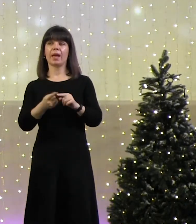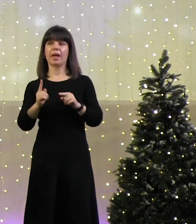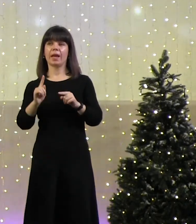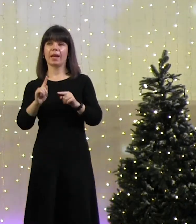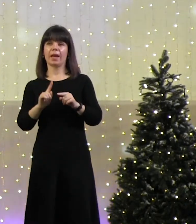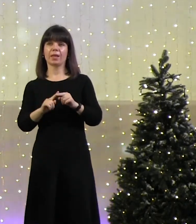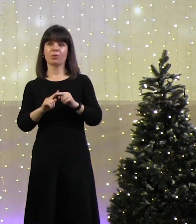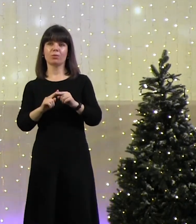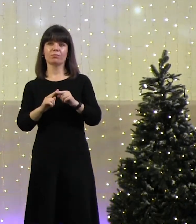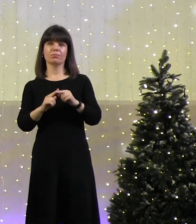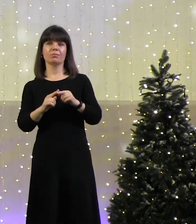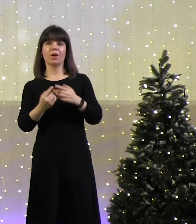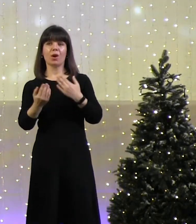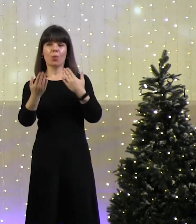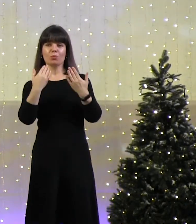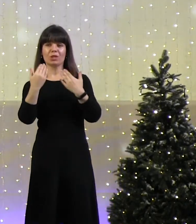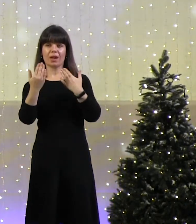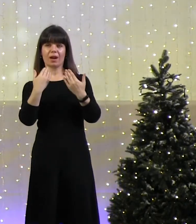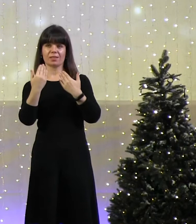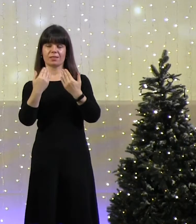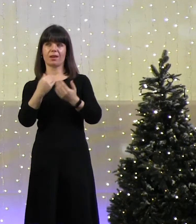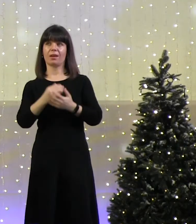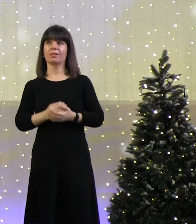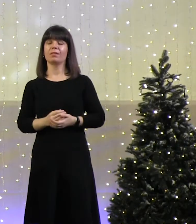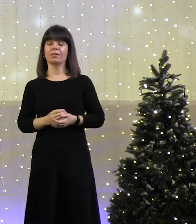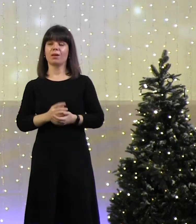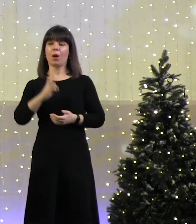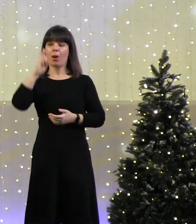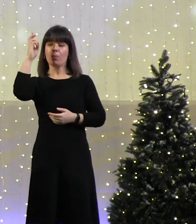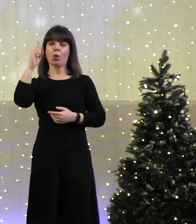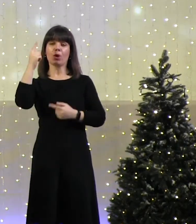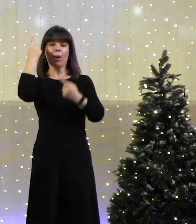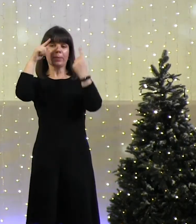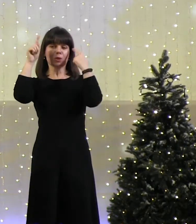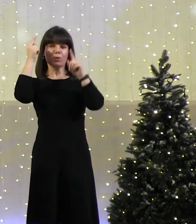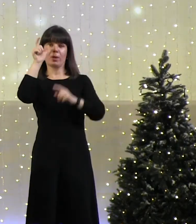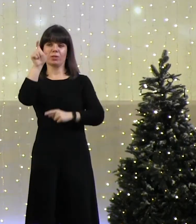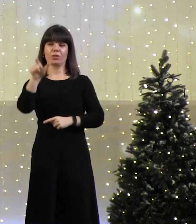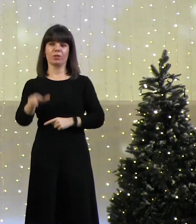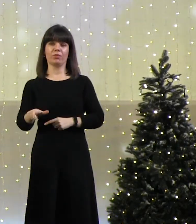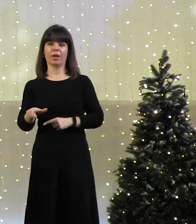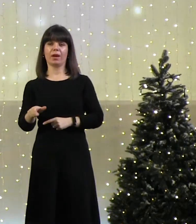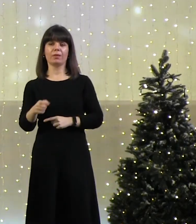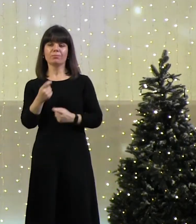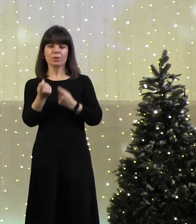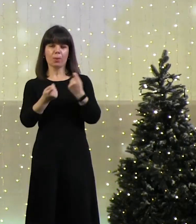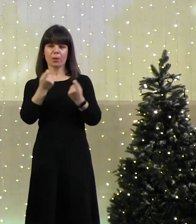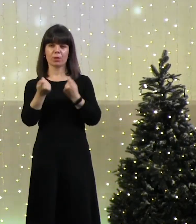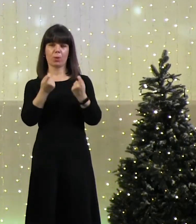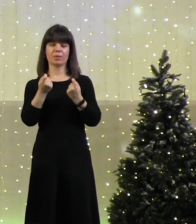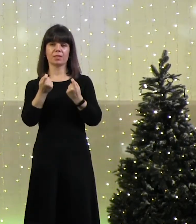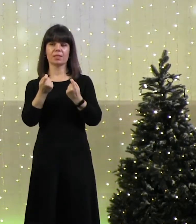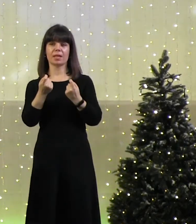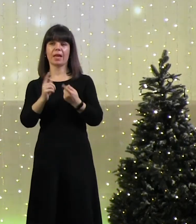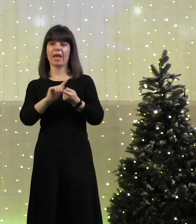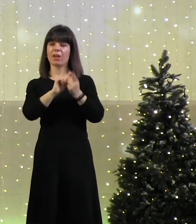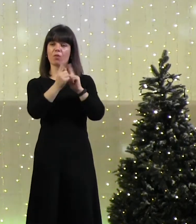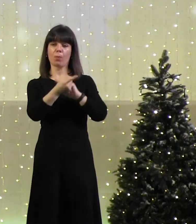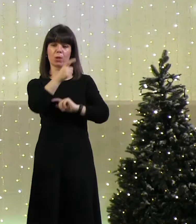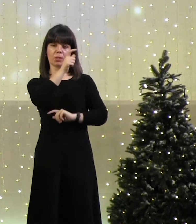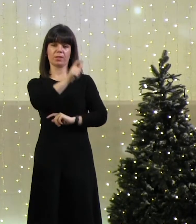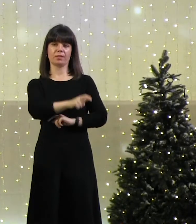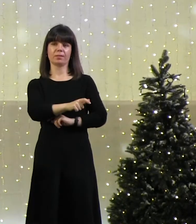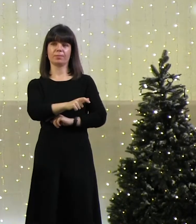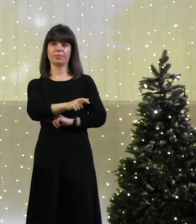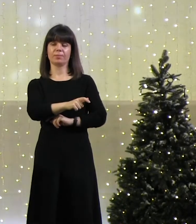коммуникации. Бог задумал человечество. все до меньшайшей подробности задумал. И воплотил это.